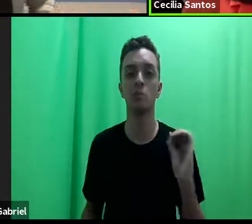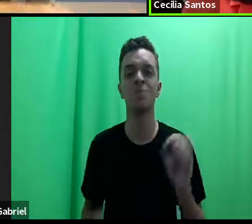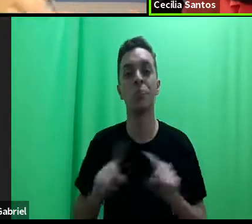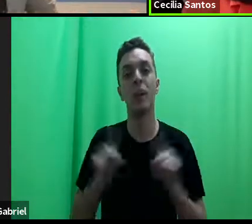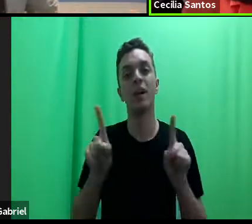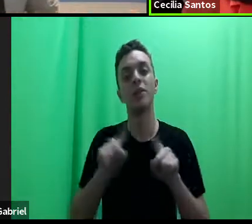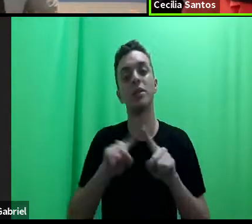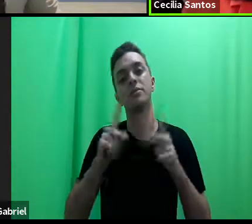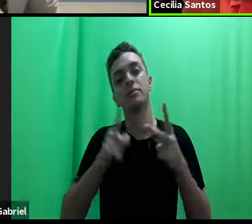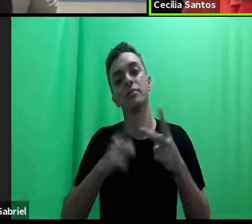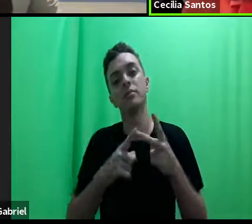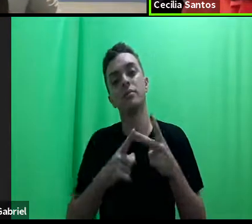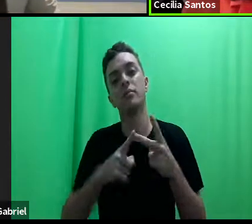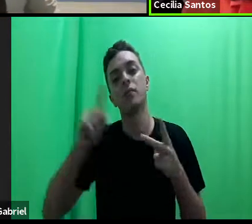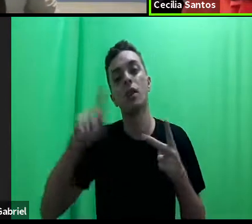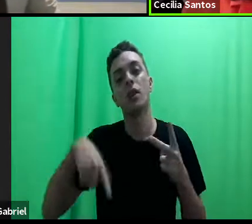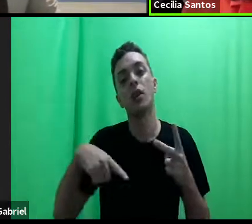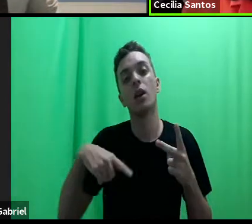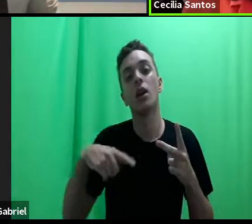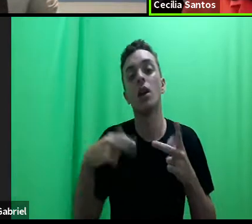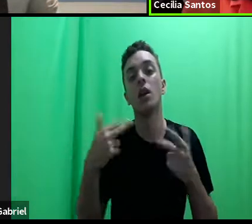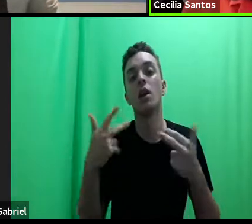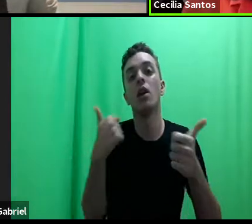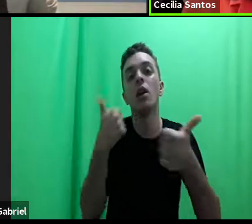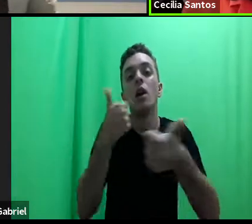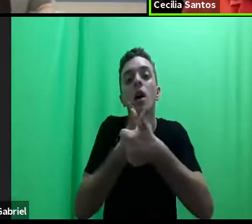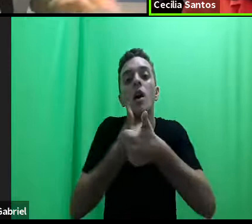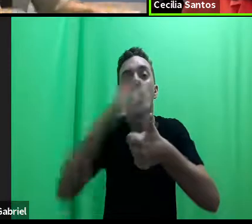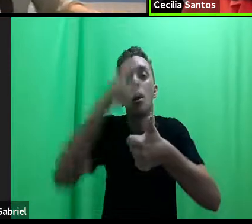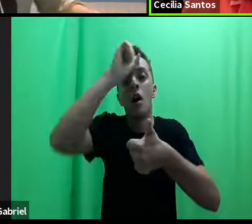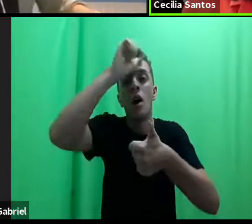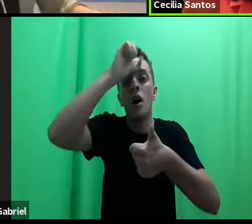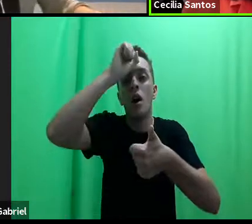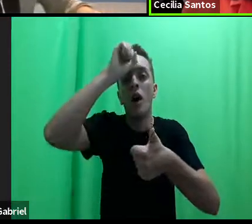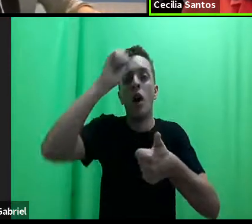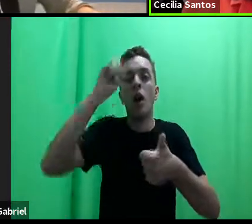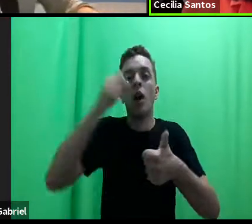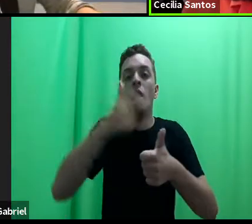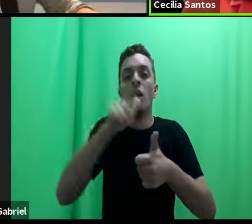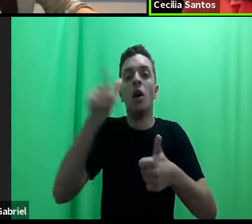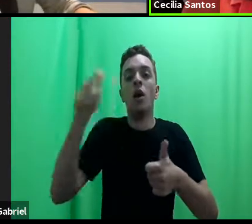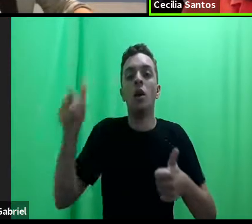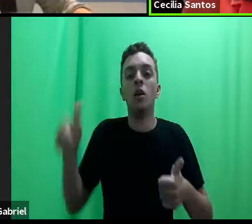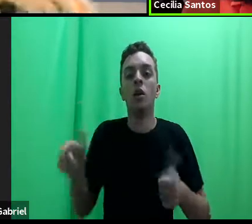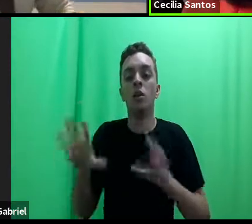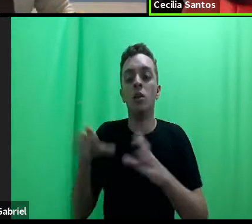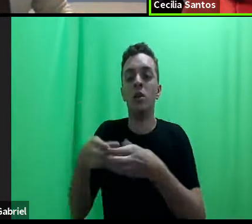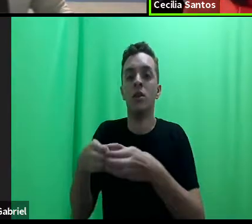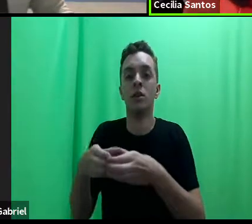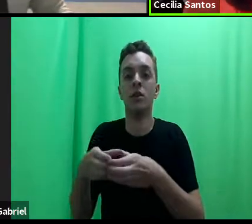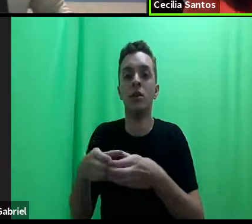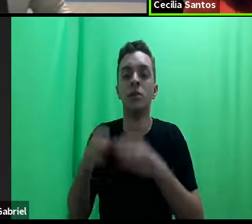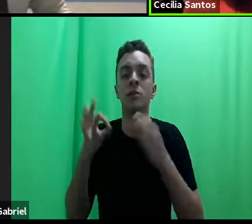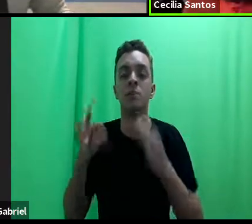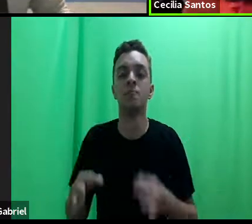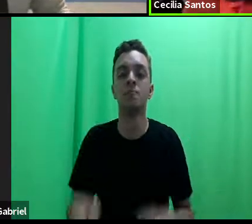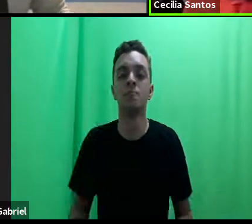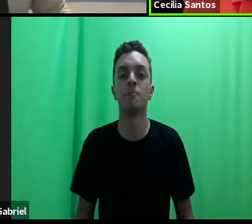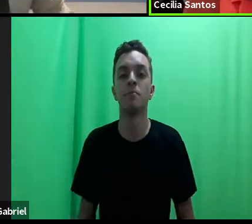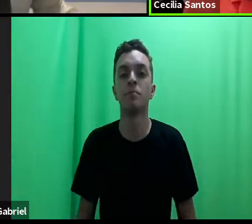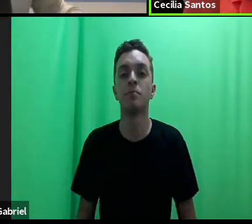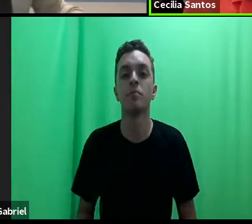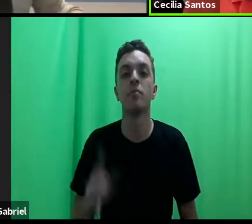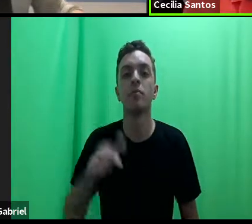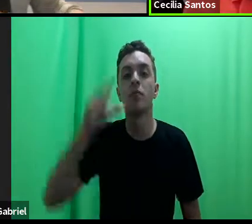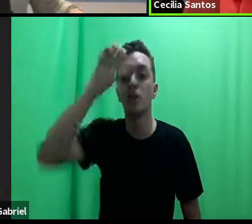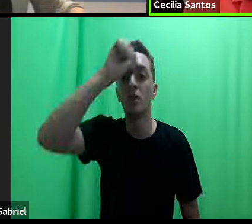como se aproximar, como aprender com essas outras comunidades, isso não foi perguntado,